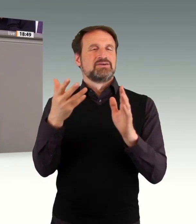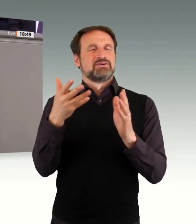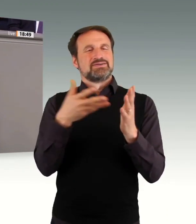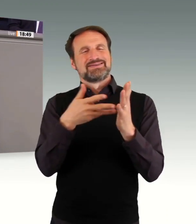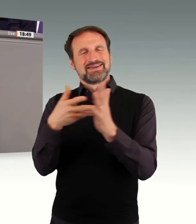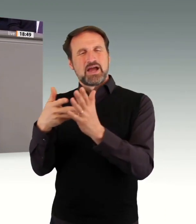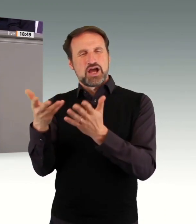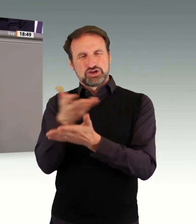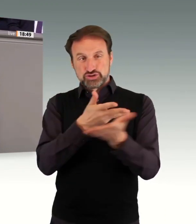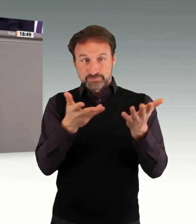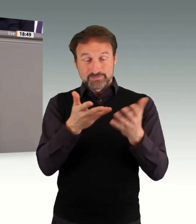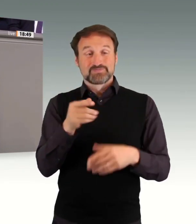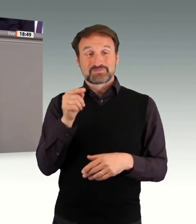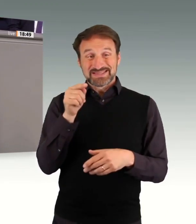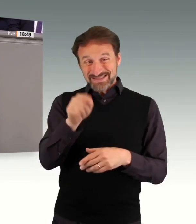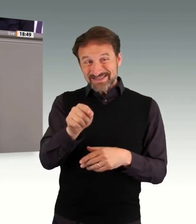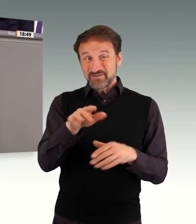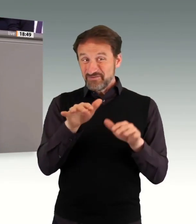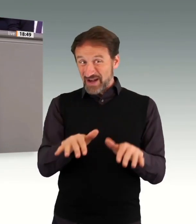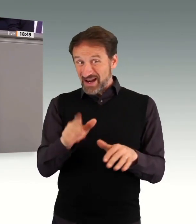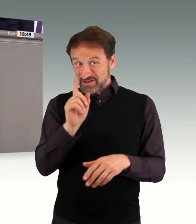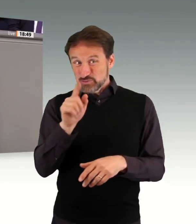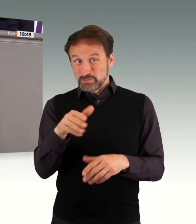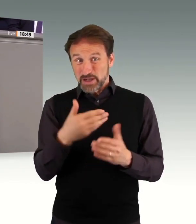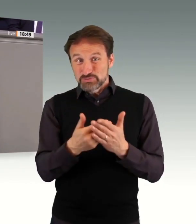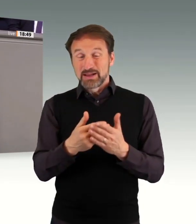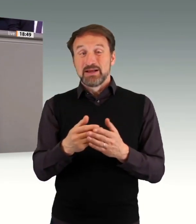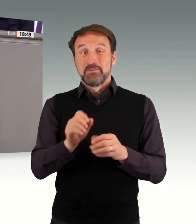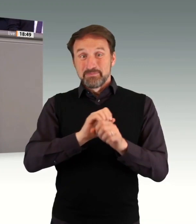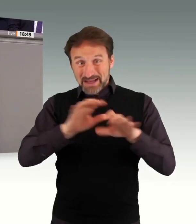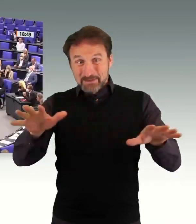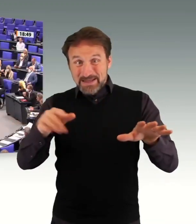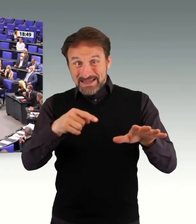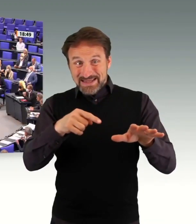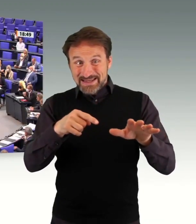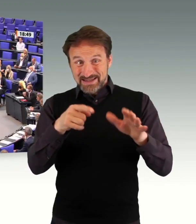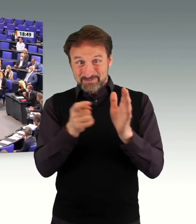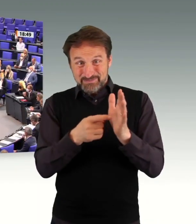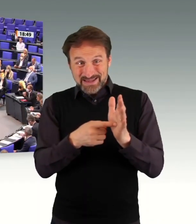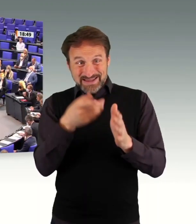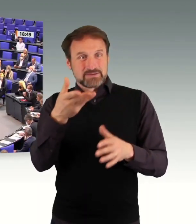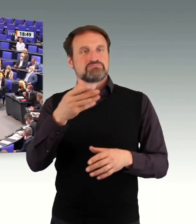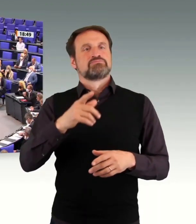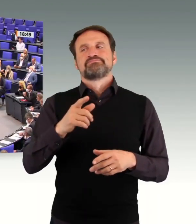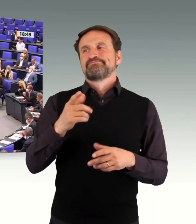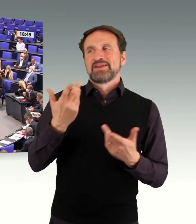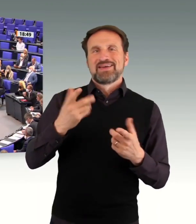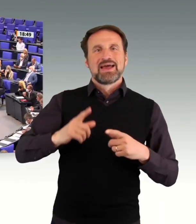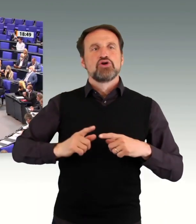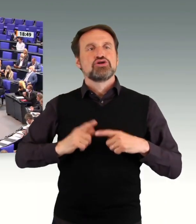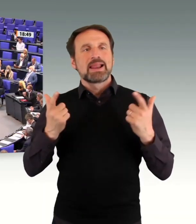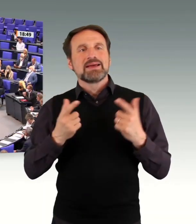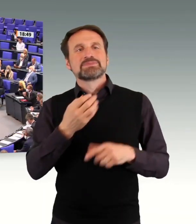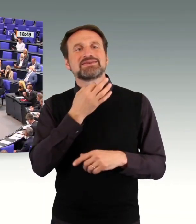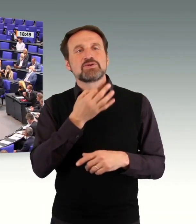Ich bitte um Aufmerksamkeit. Wer überleben darf und wer sterben muss. Ich glaube nicht,